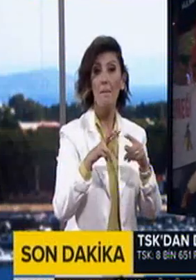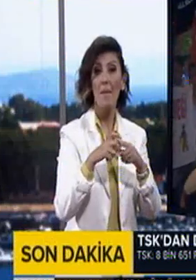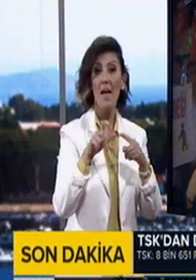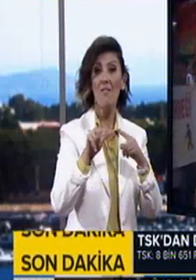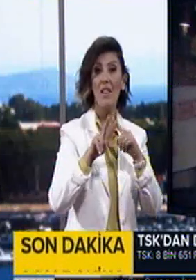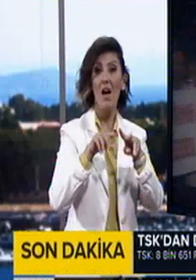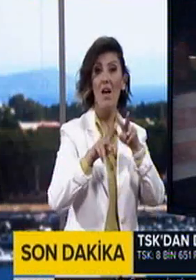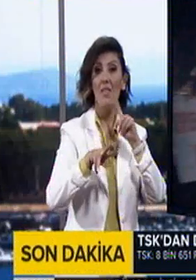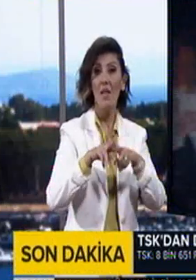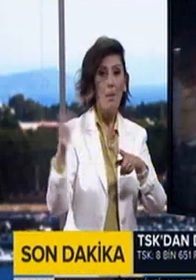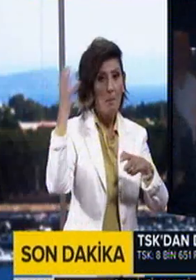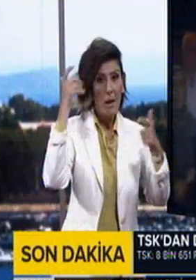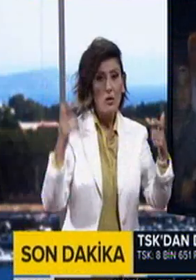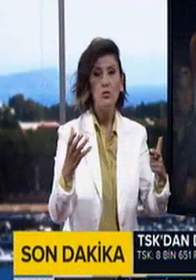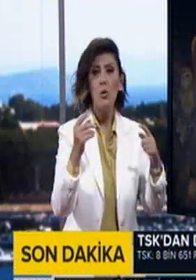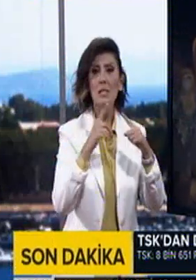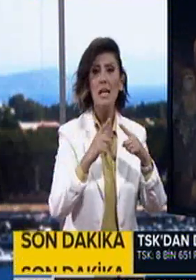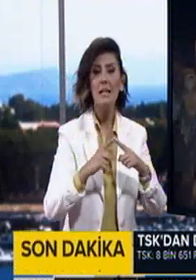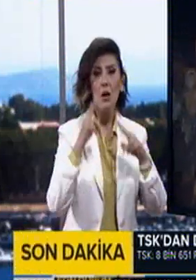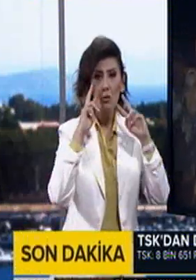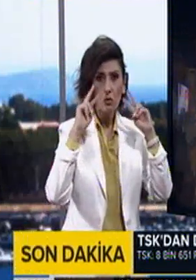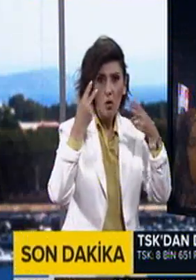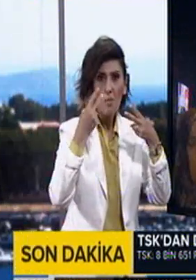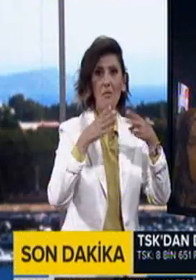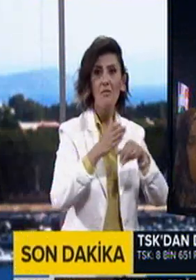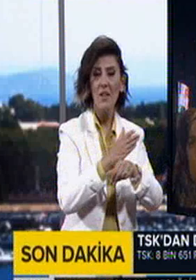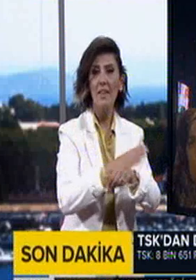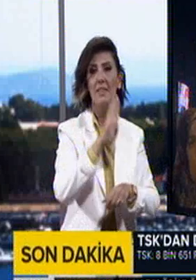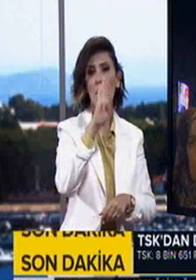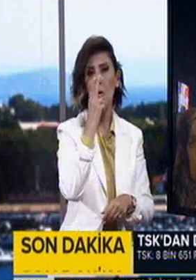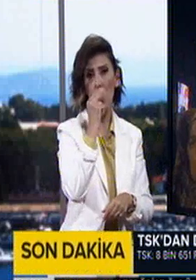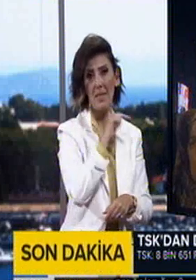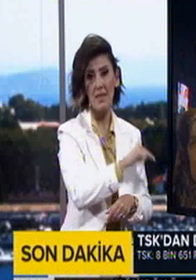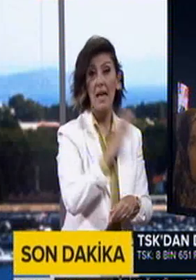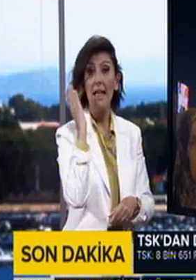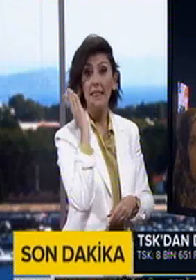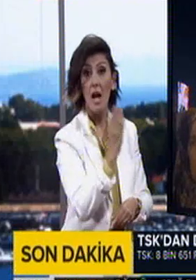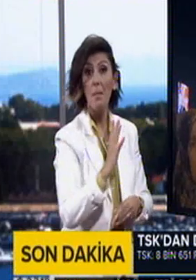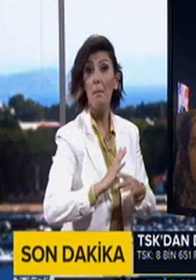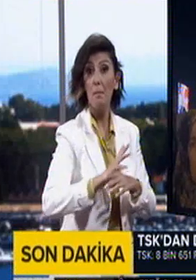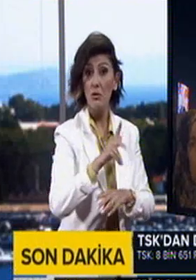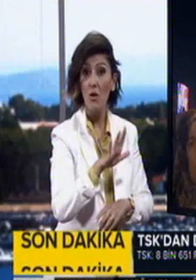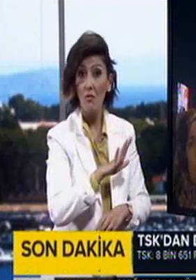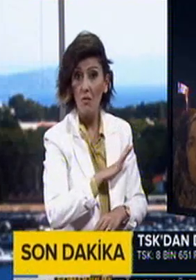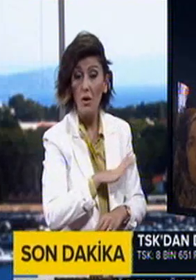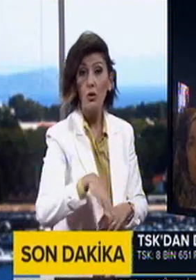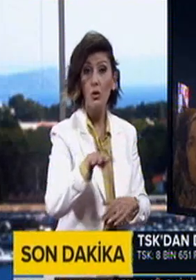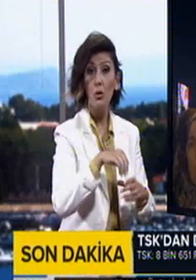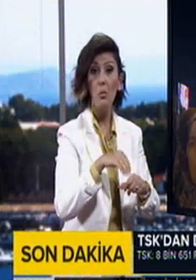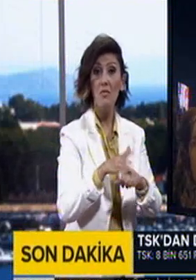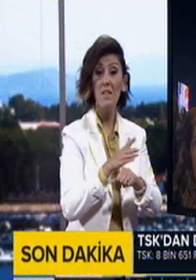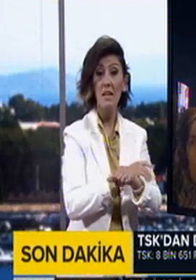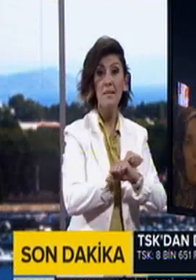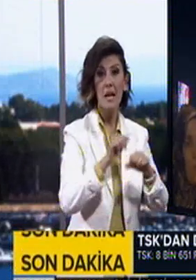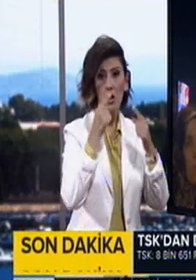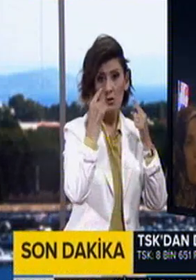çok sayıda görme engelli vatandaş demokrasi nöbetinde. Darbe başarılı olmuş olsaydı tüm vatandaşlarımız büyük